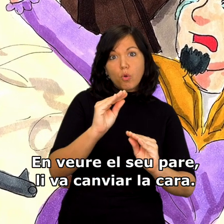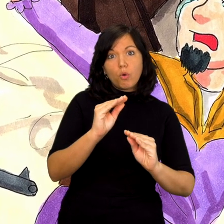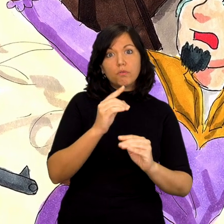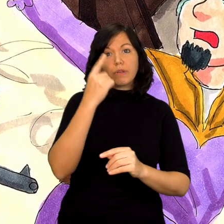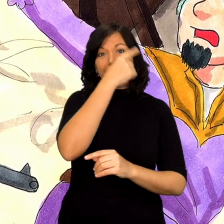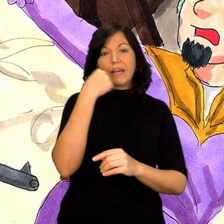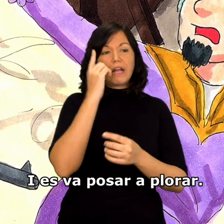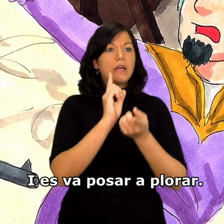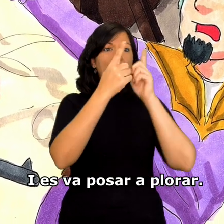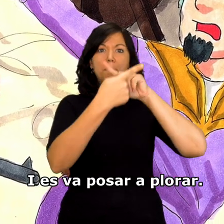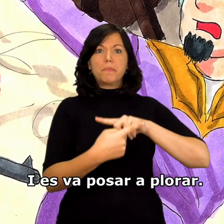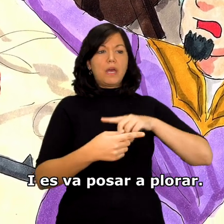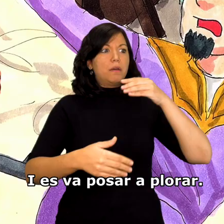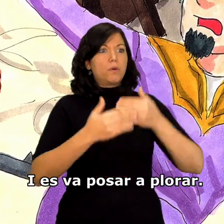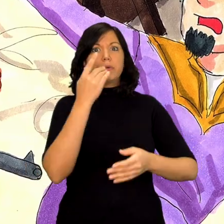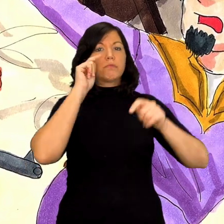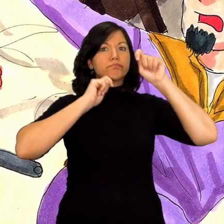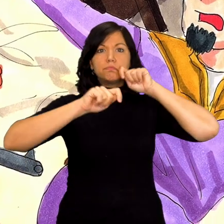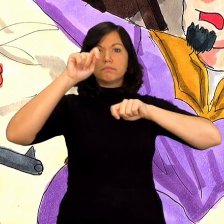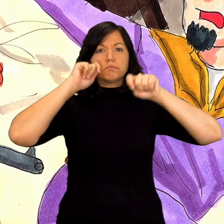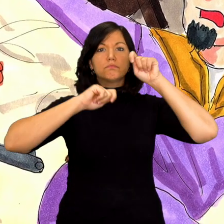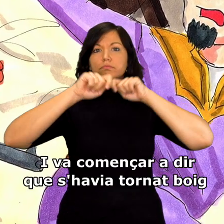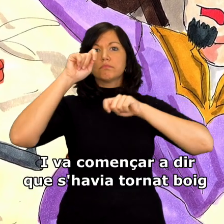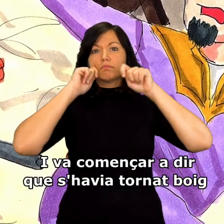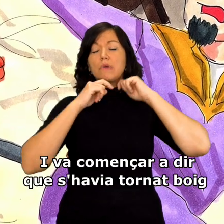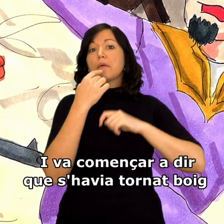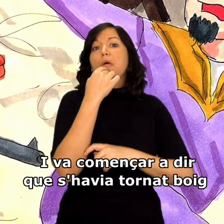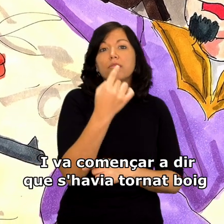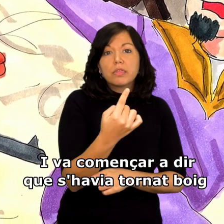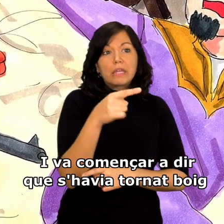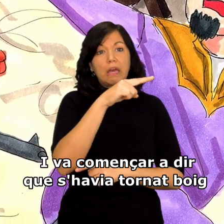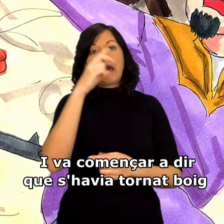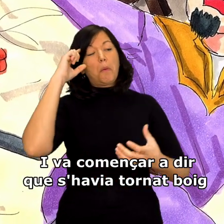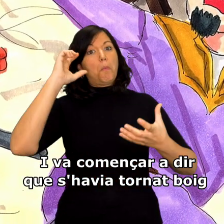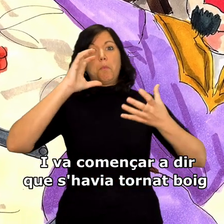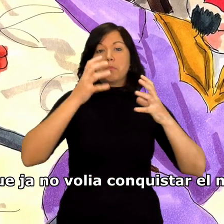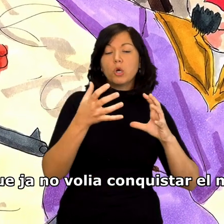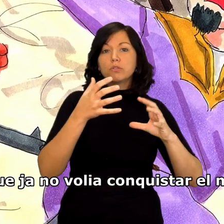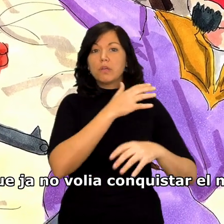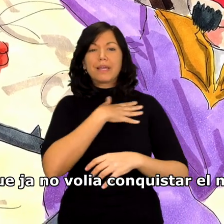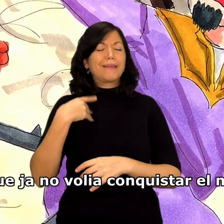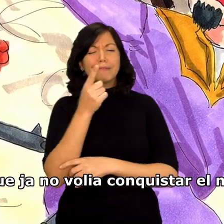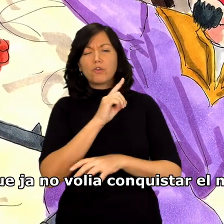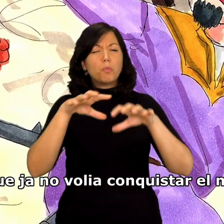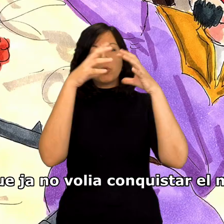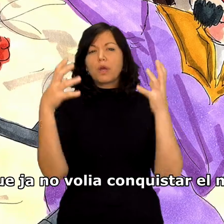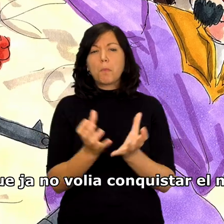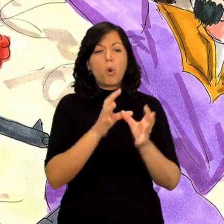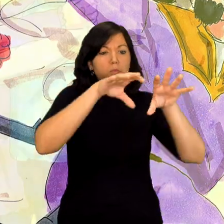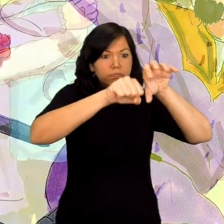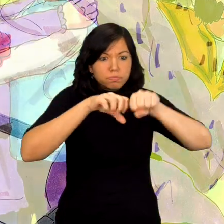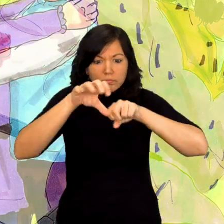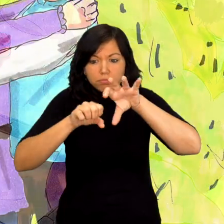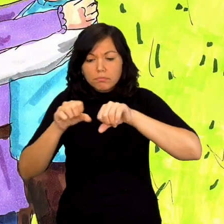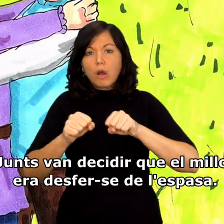cara. I es va posar a plorar. I va començar a dir que s'havia tornat boig i que ja no volia conquistar el món.